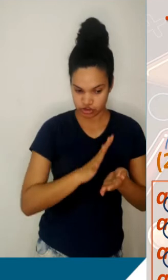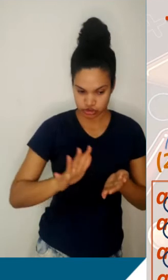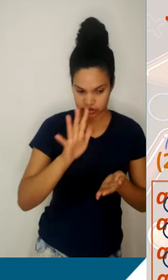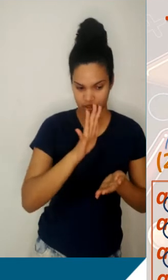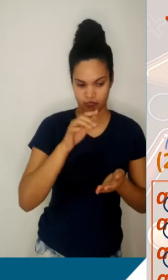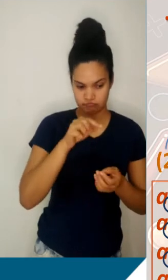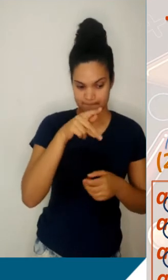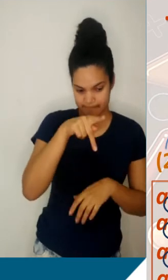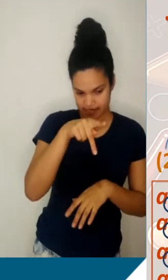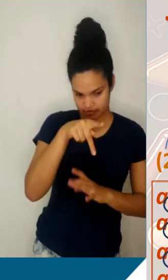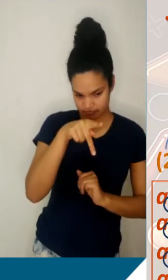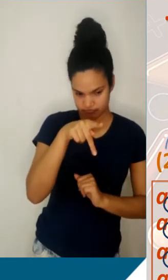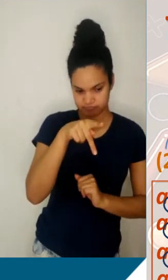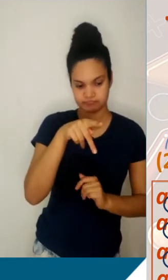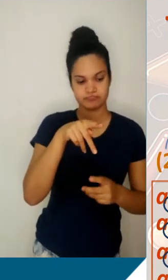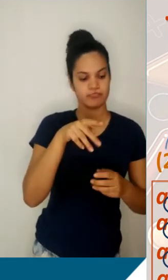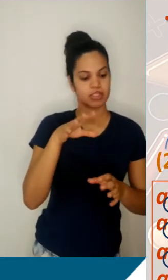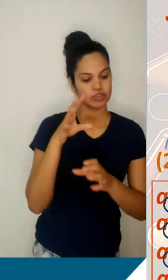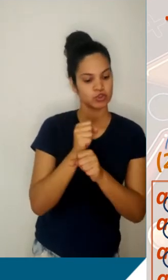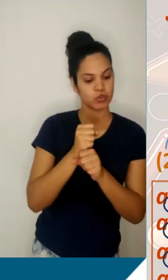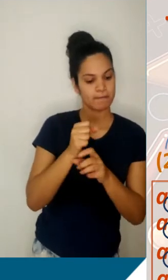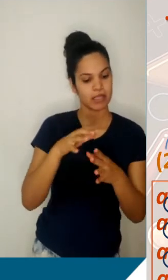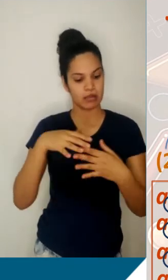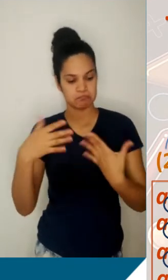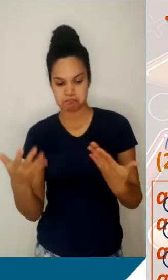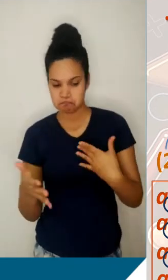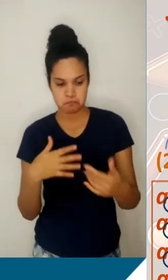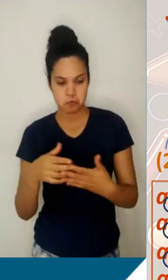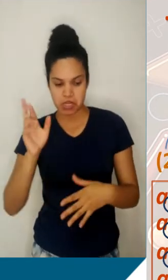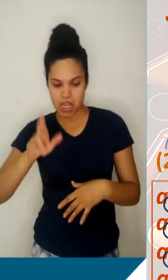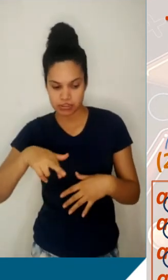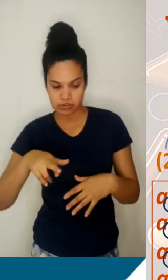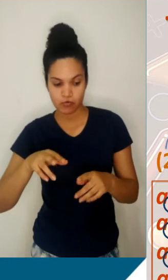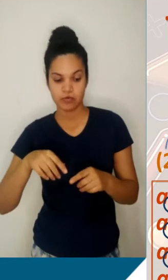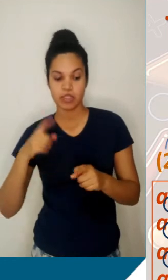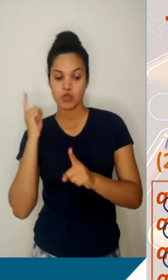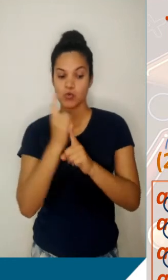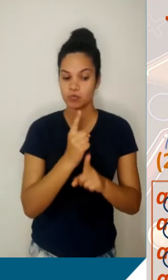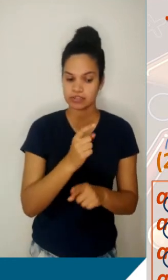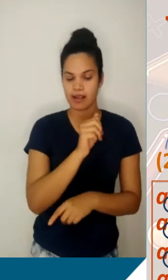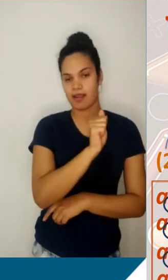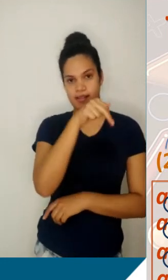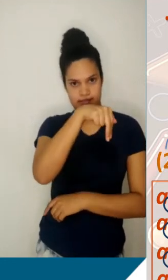acrescentarmos uma certa quantidade de razões para, enfim, chegarmos ao termo de posição N.